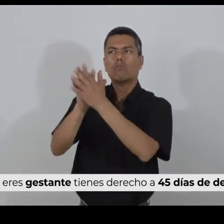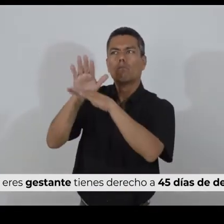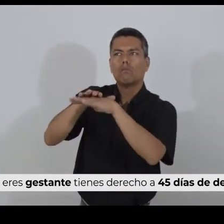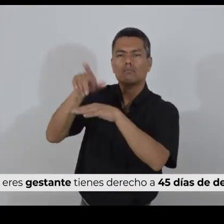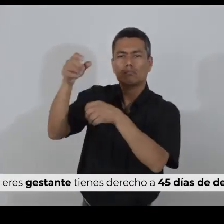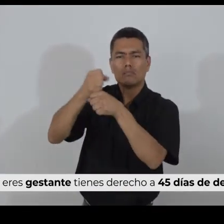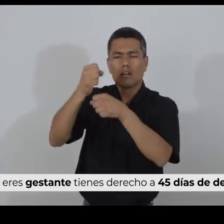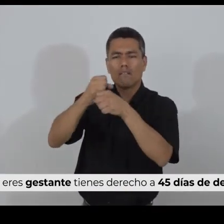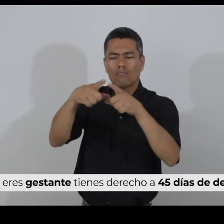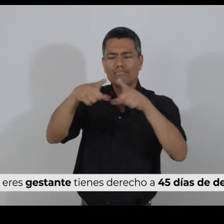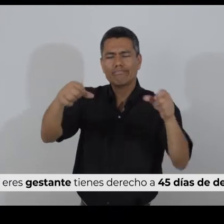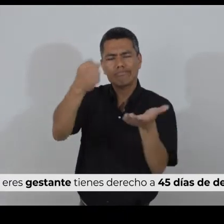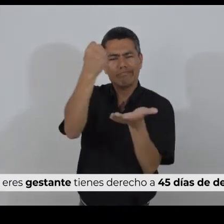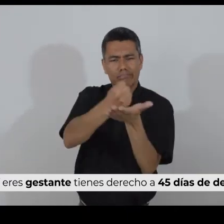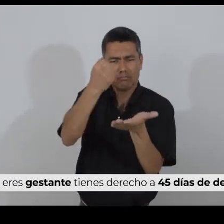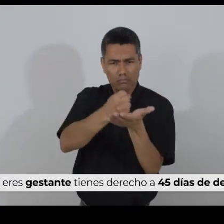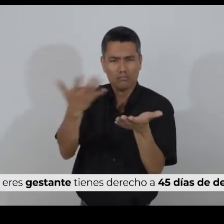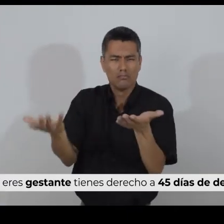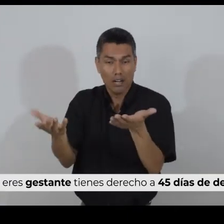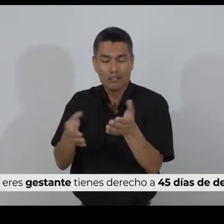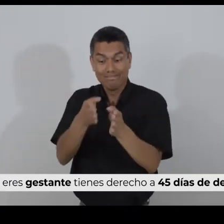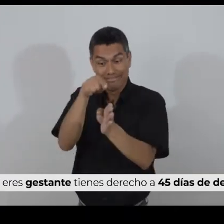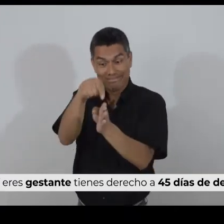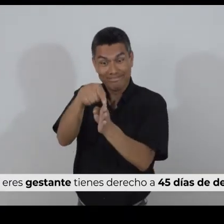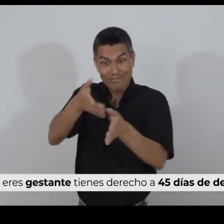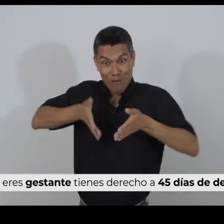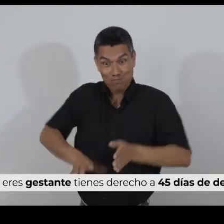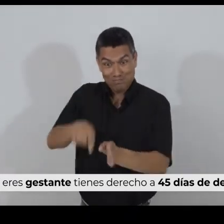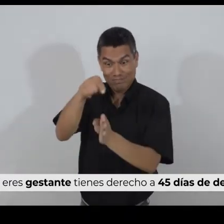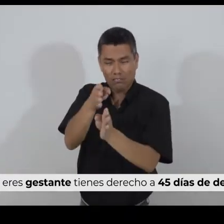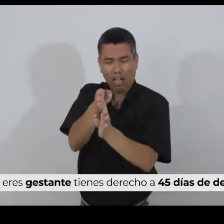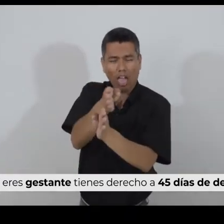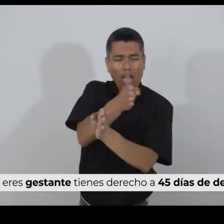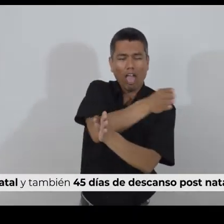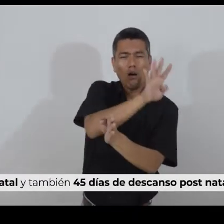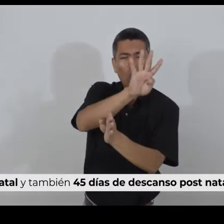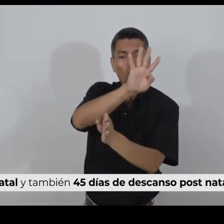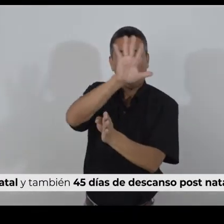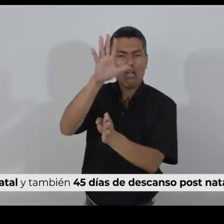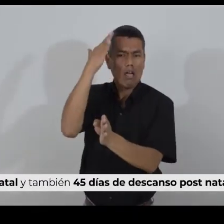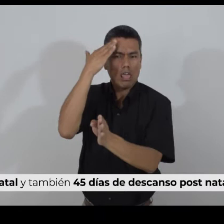derecho a 45 días de descanso prenatal.